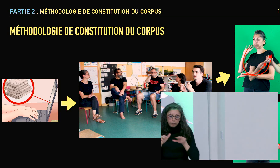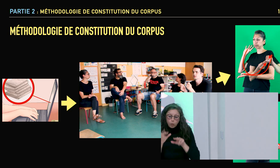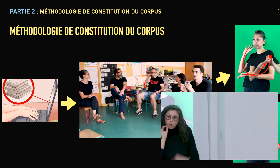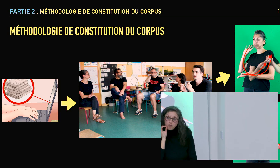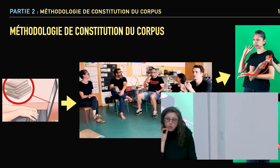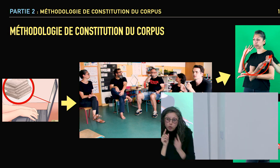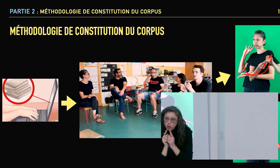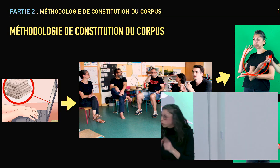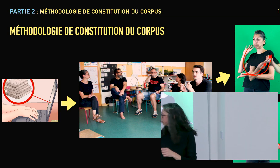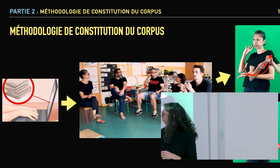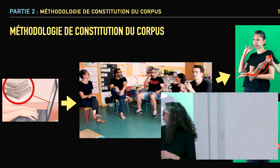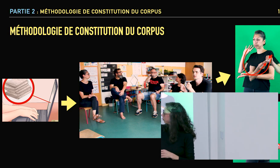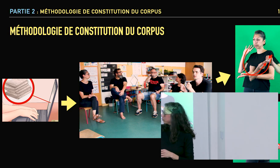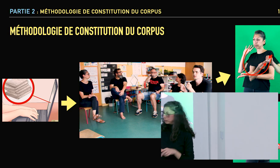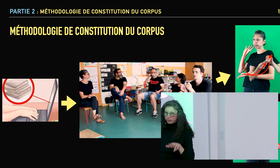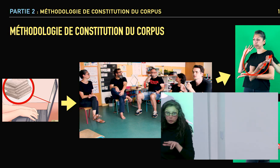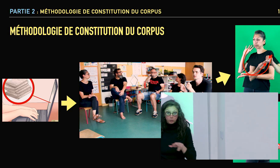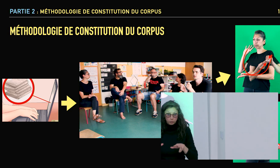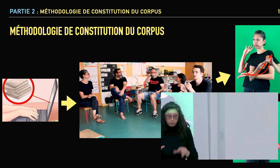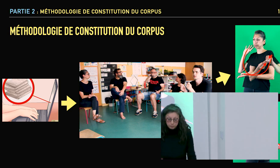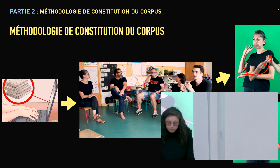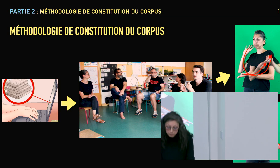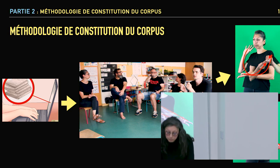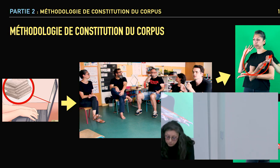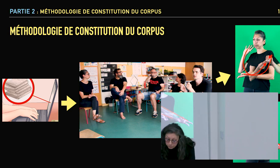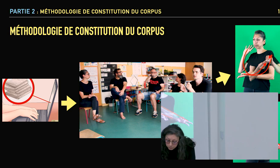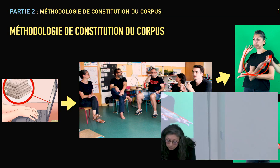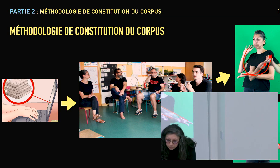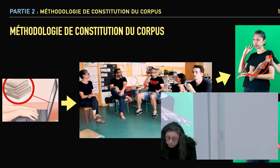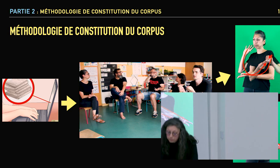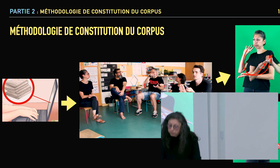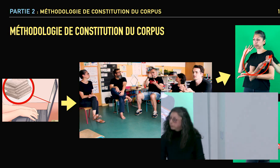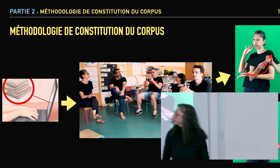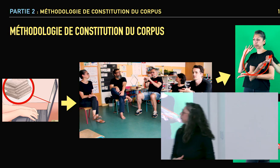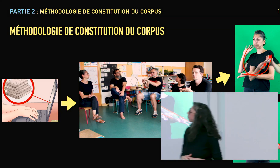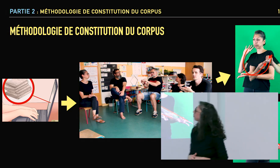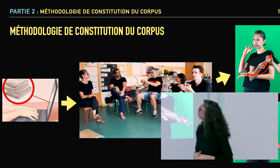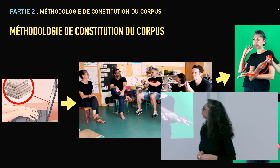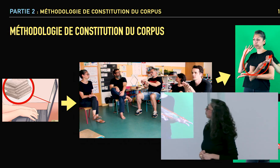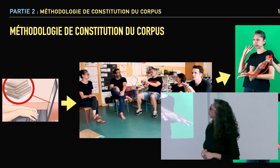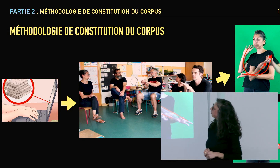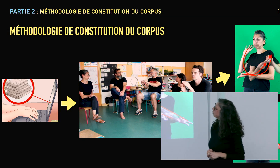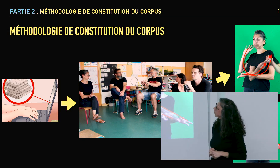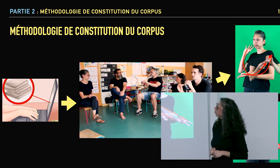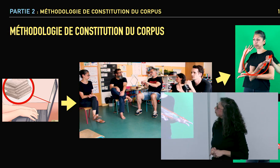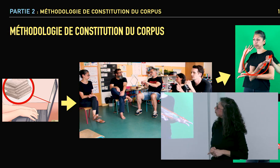une image justement qui représente un petit peu l'activation.